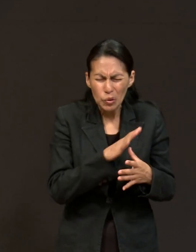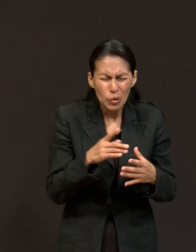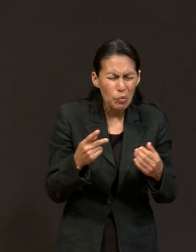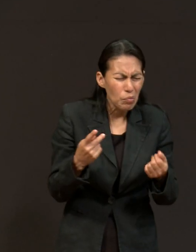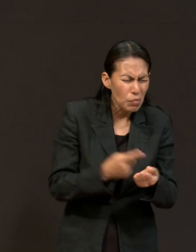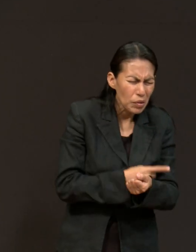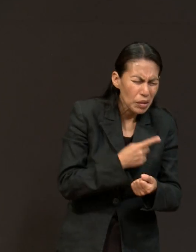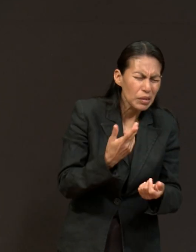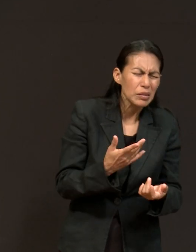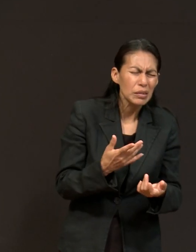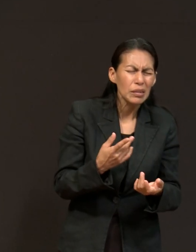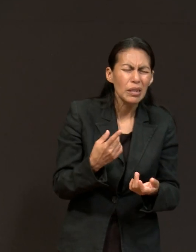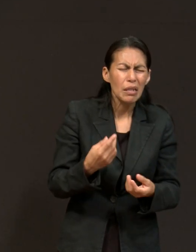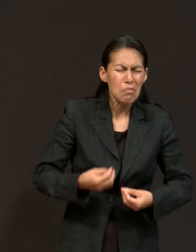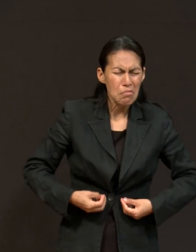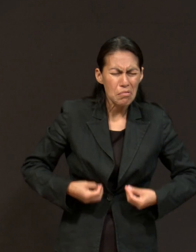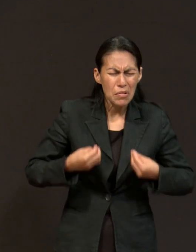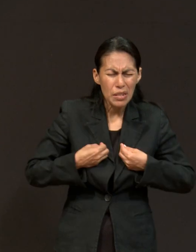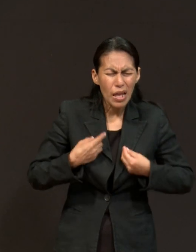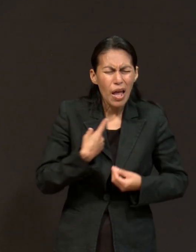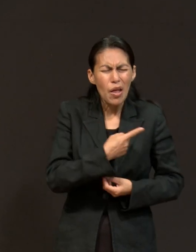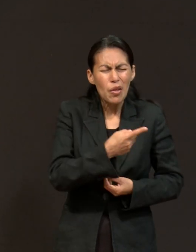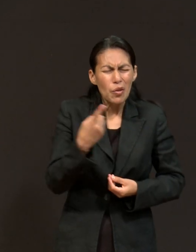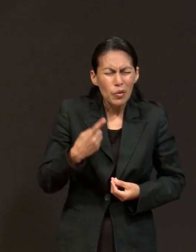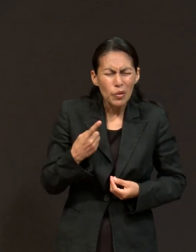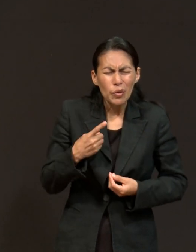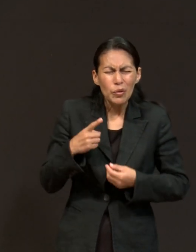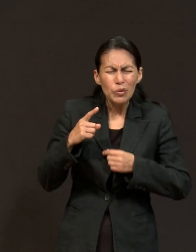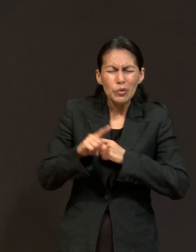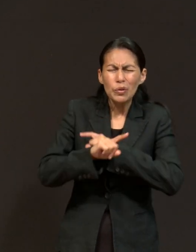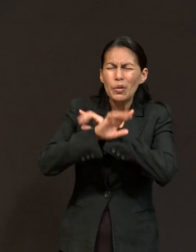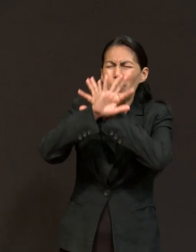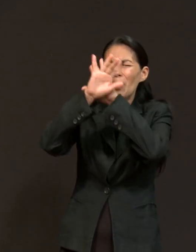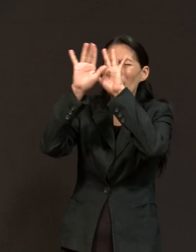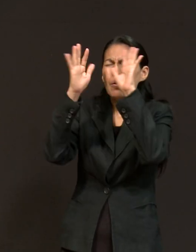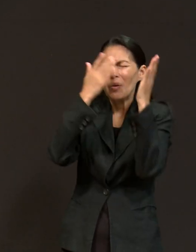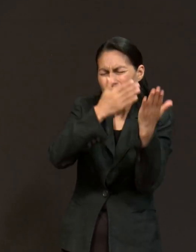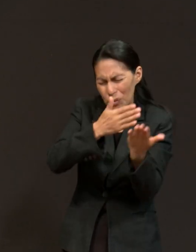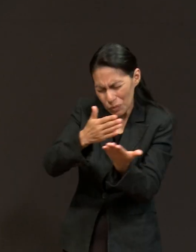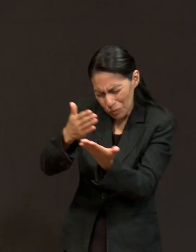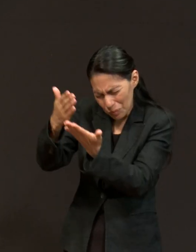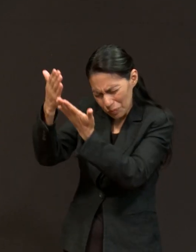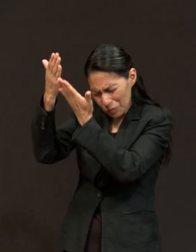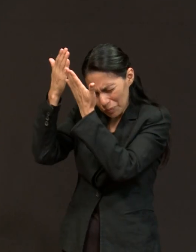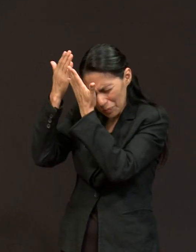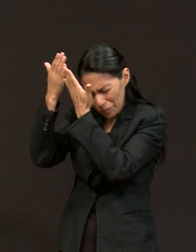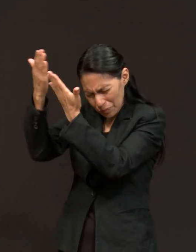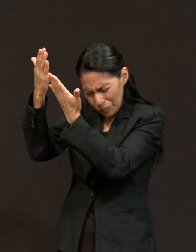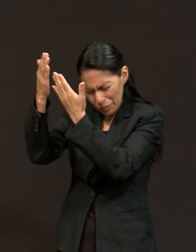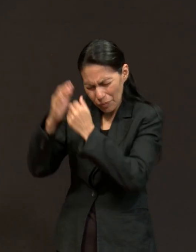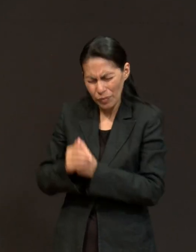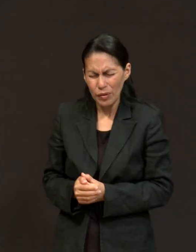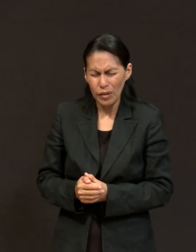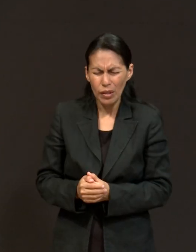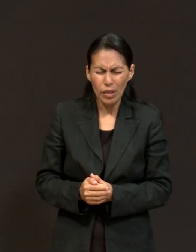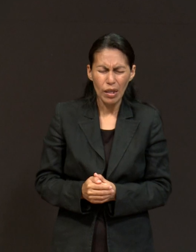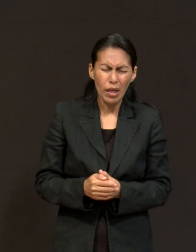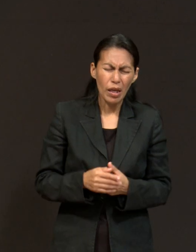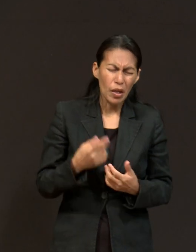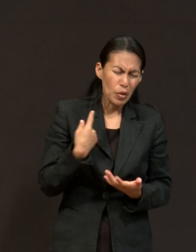en cada situación de nuestra vida. Y expande, Señor, tu palabra con poder donde quiera que se vea